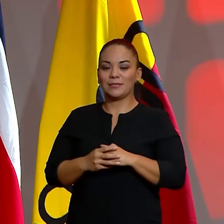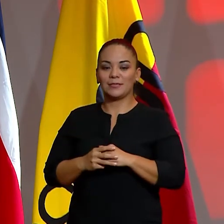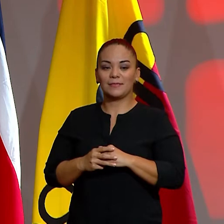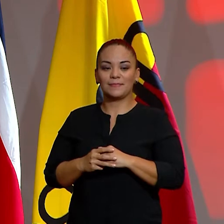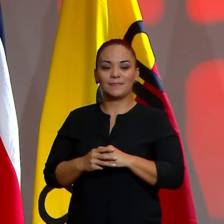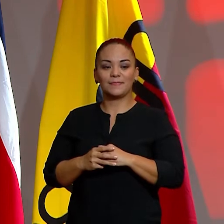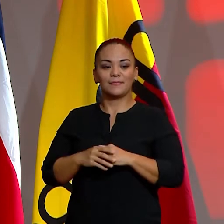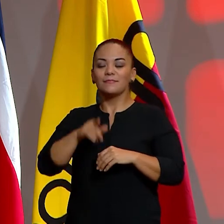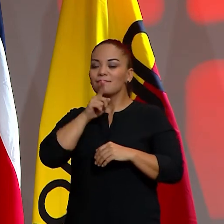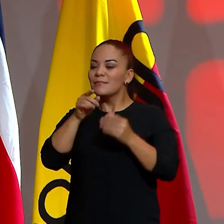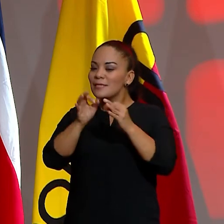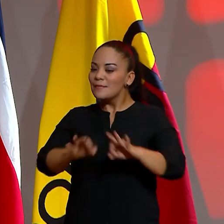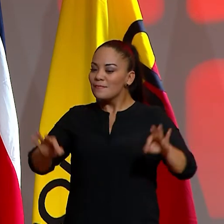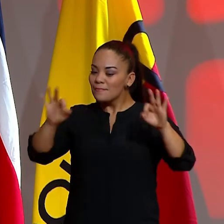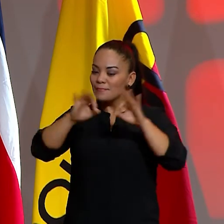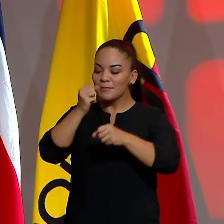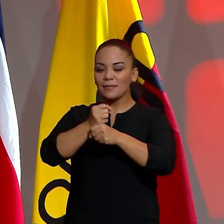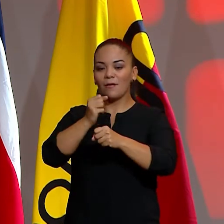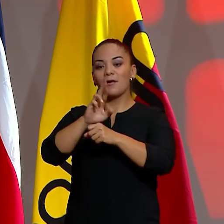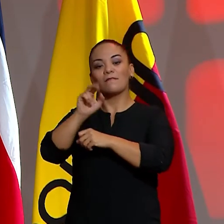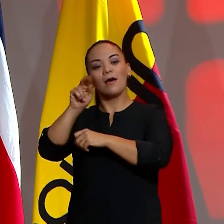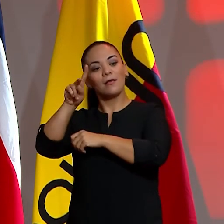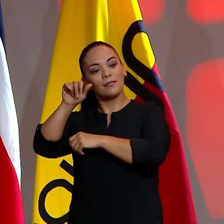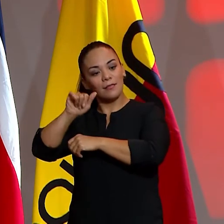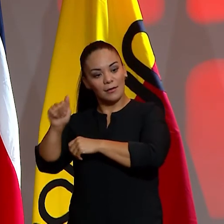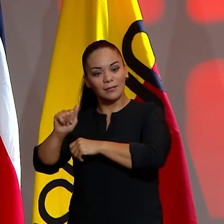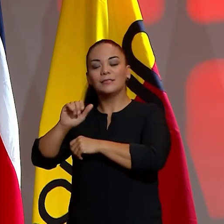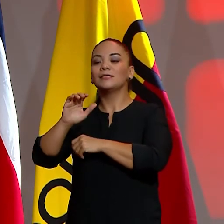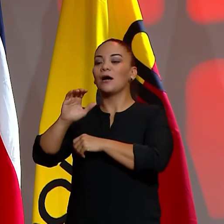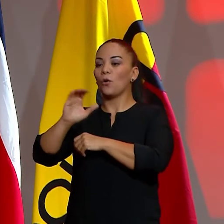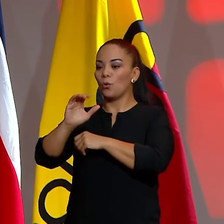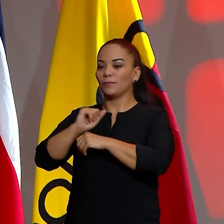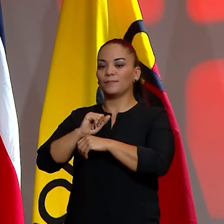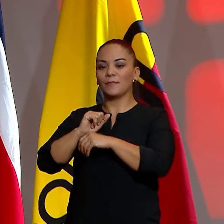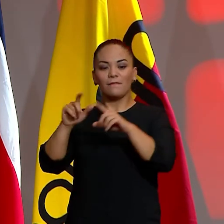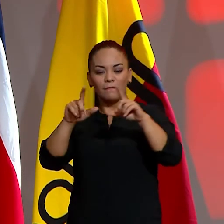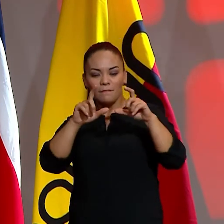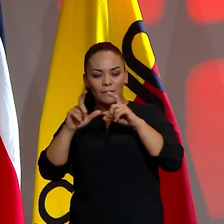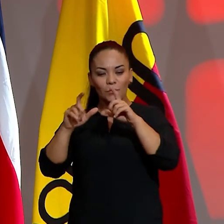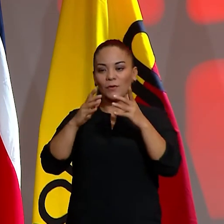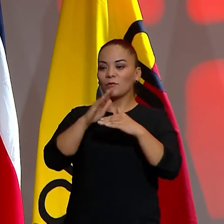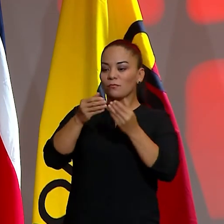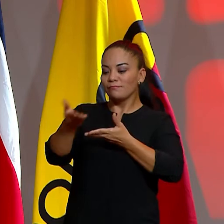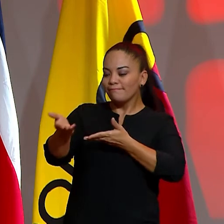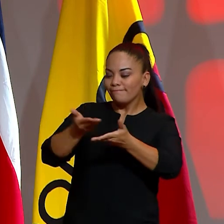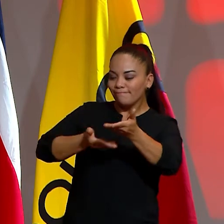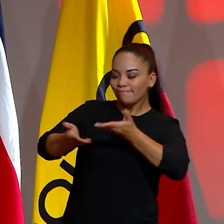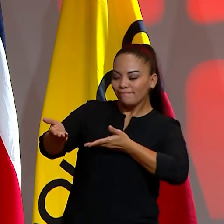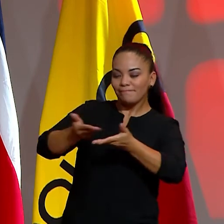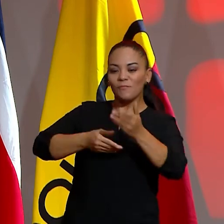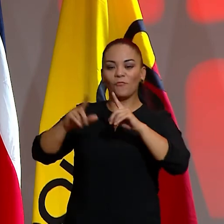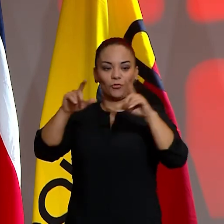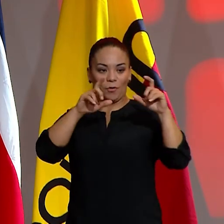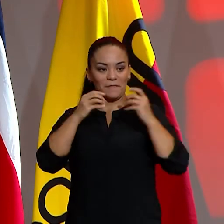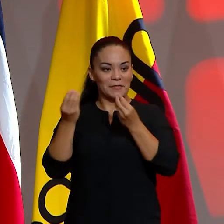Fue fundamental la labor de Randall Chacón en el retoque de fotografías, con él intercambió muchas fotografías.